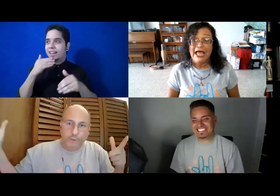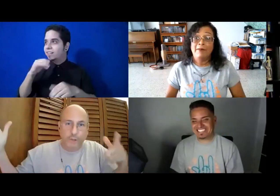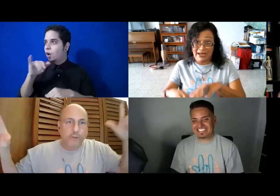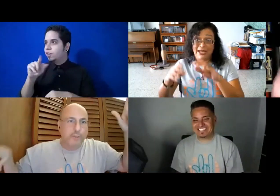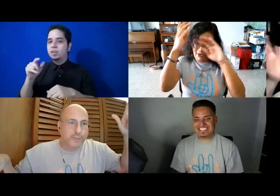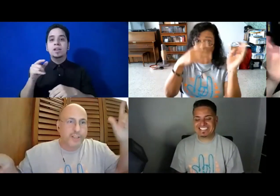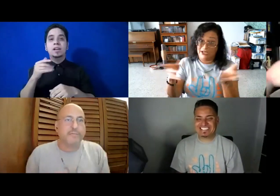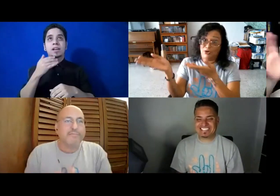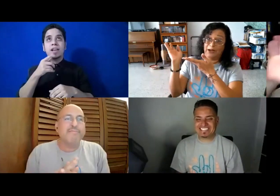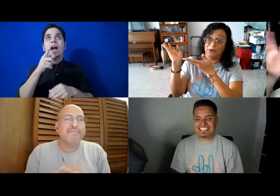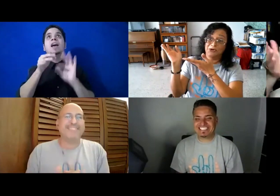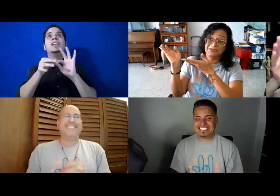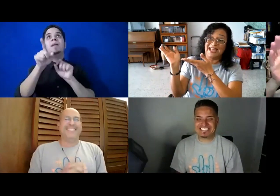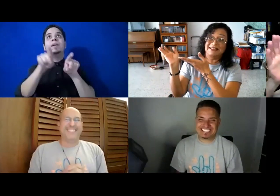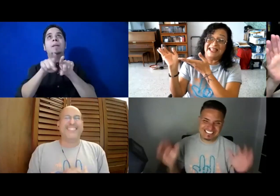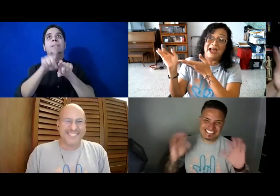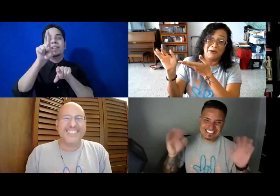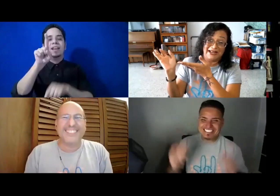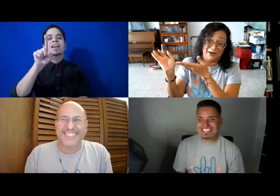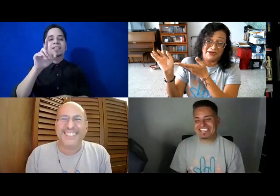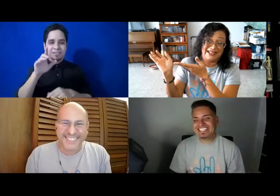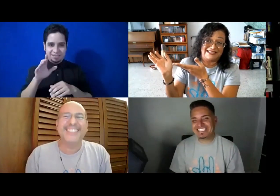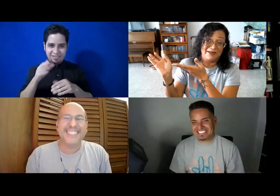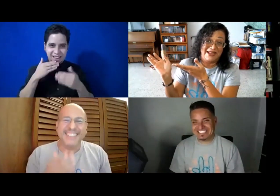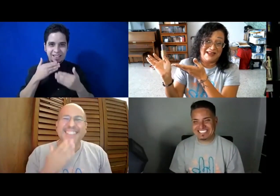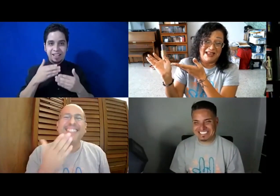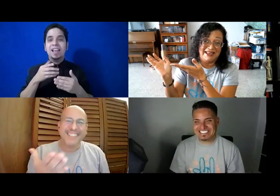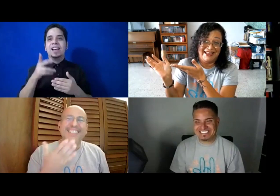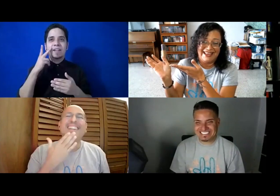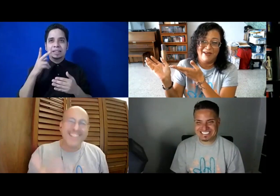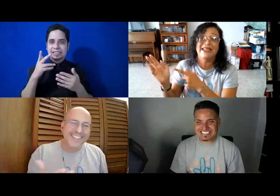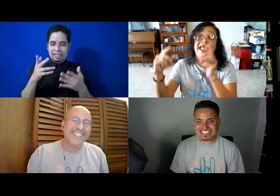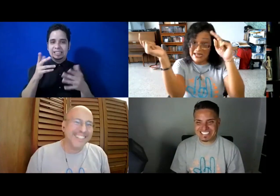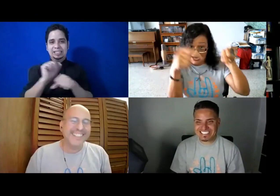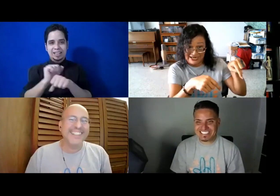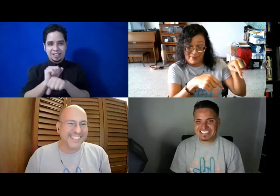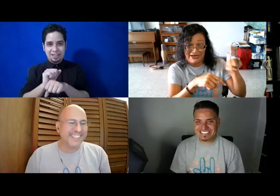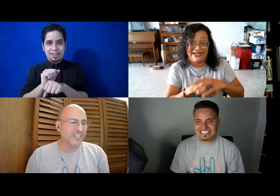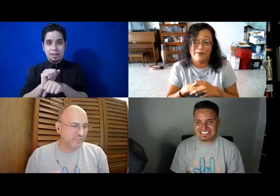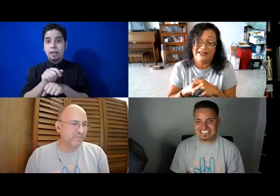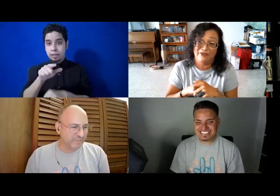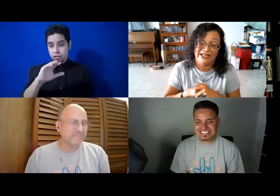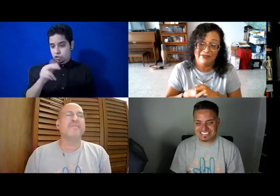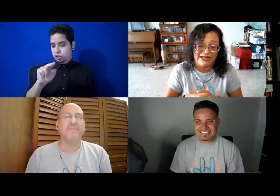Josélo. Y Josélo W, Santiago, que le tenemos que agradecer bien y heavy y a Chenan Martínez también, definitivamente.